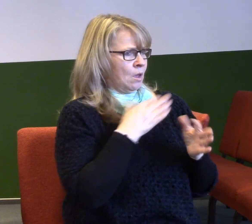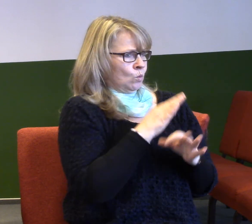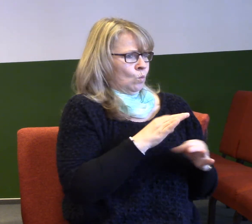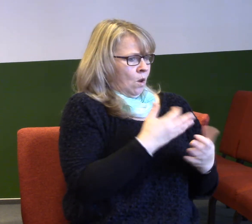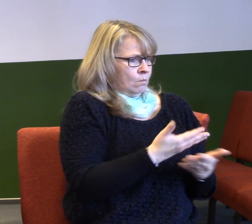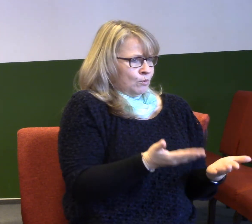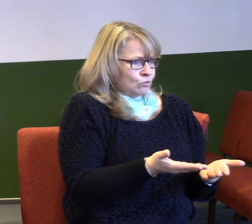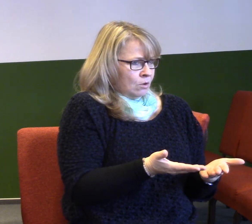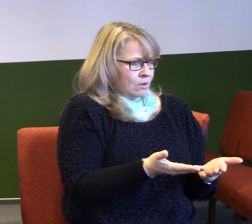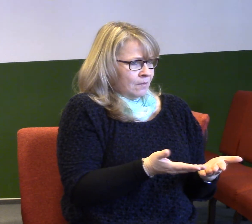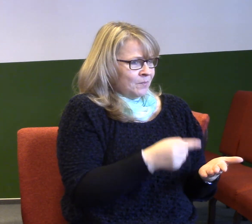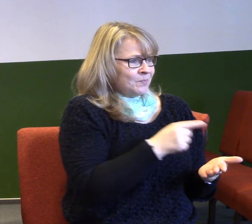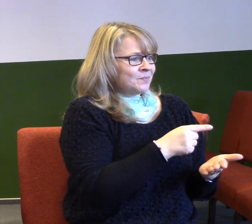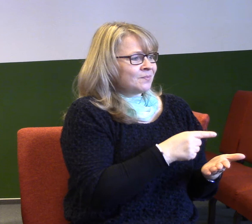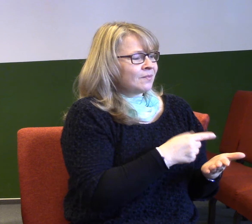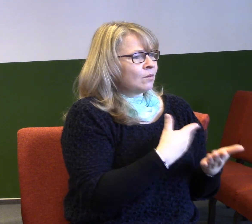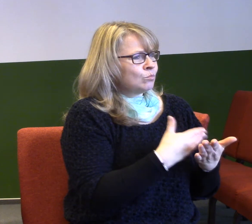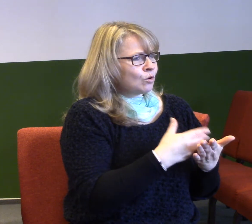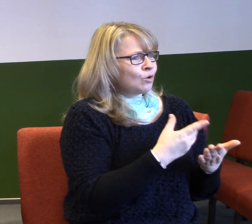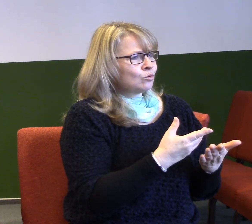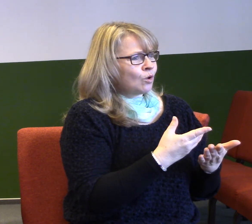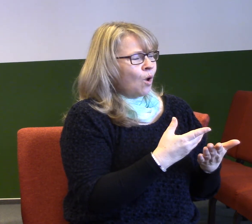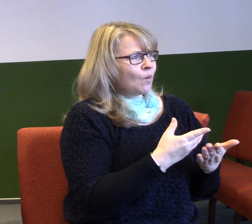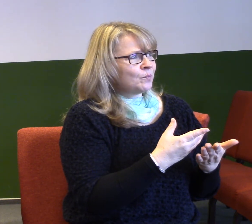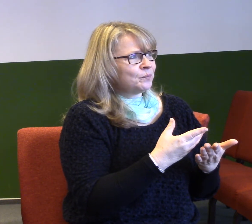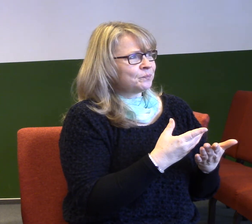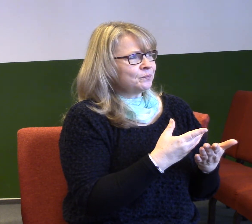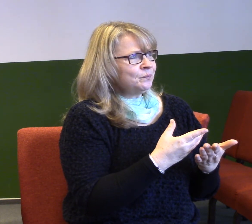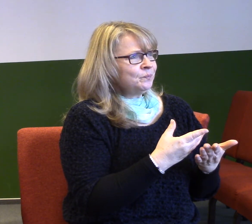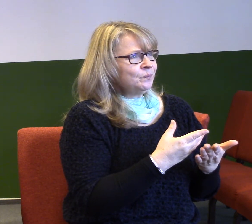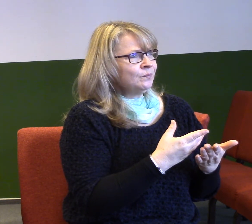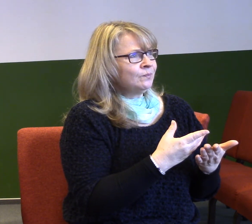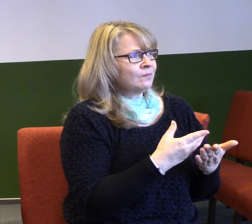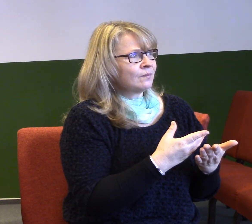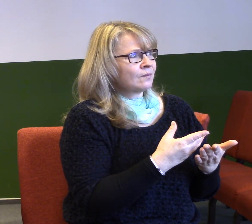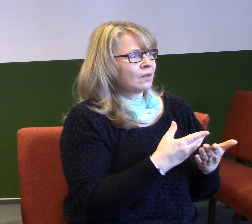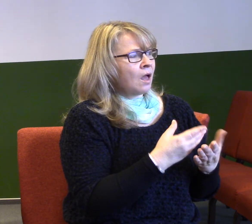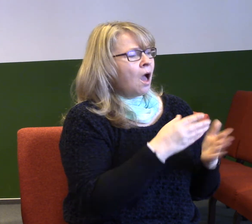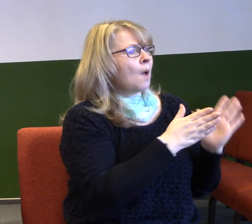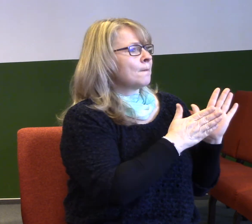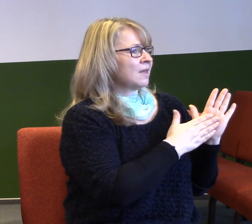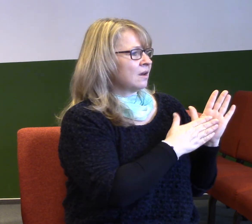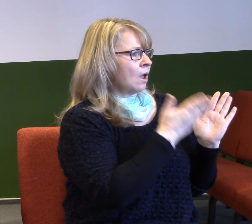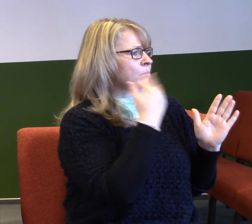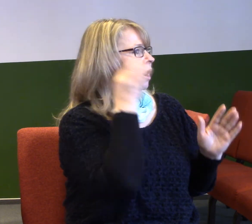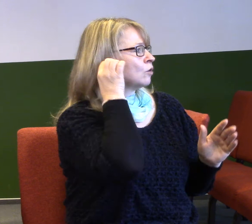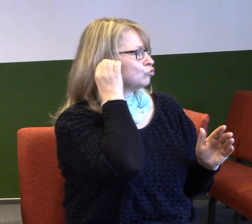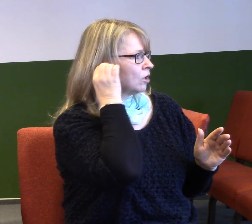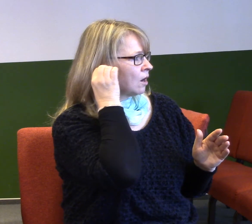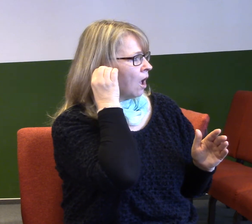kněží, kteří sloužili Bohu potom v izraelském národě. Miriam byla žena, která se postarala